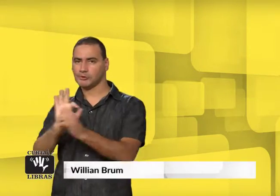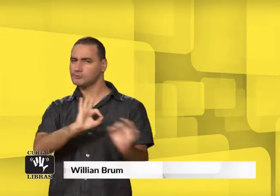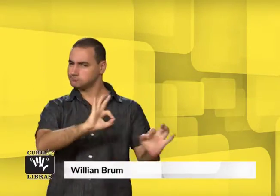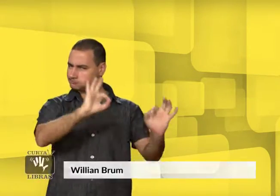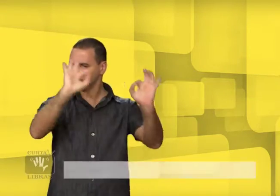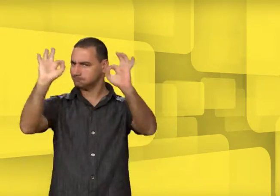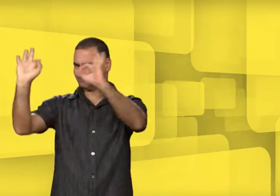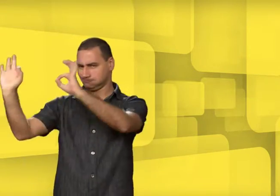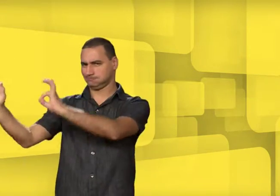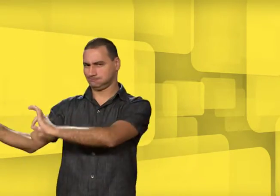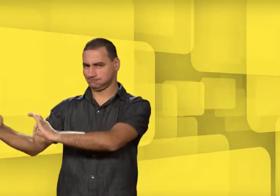Gostou?